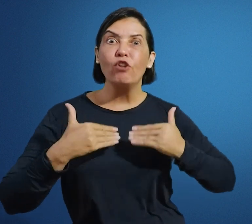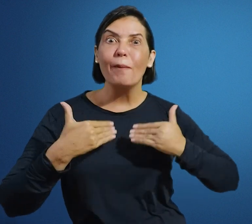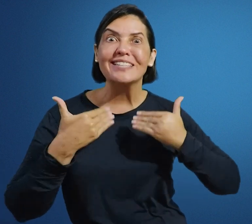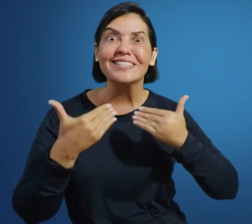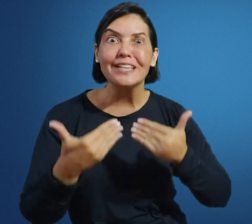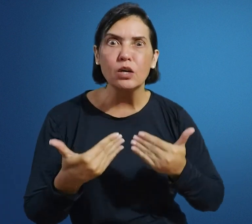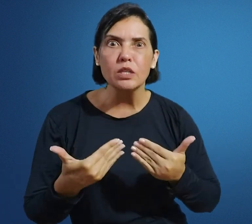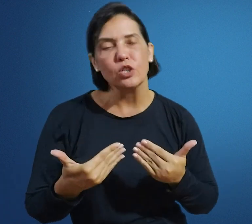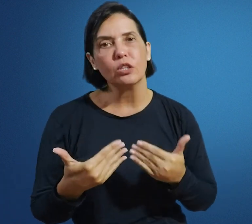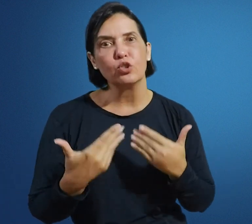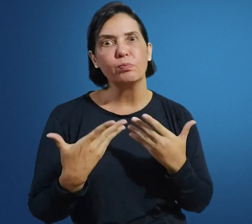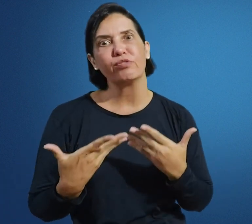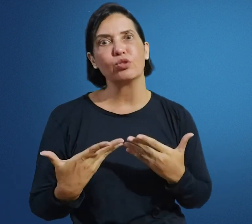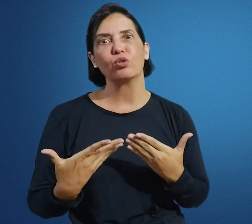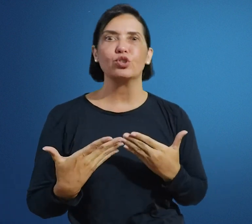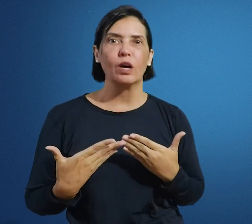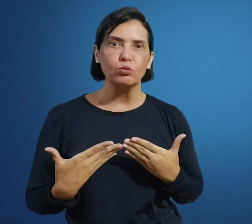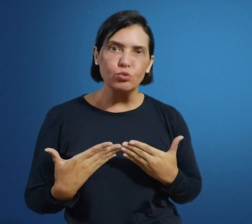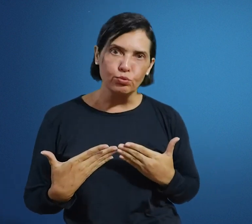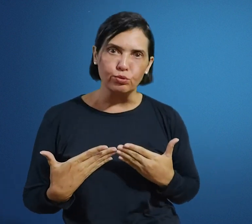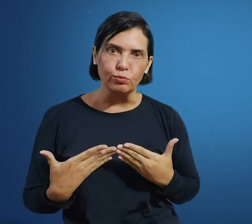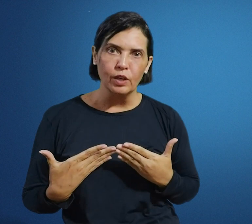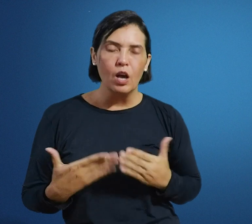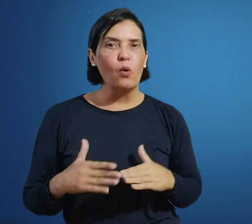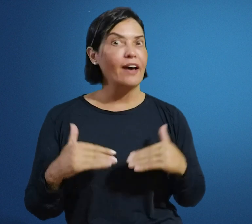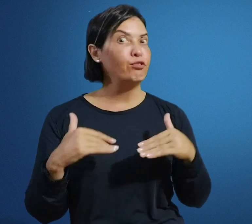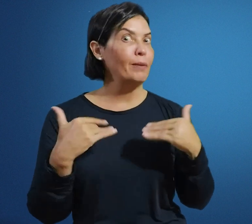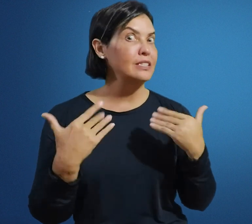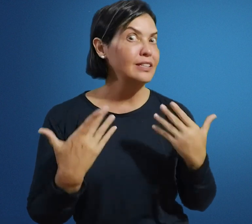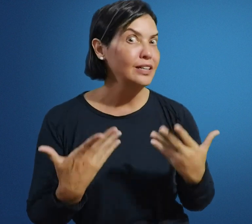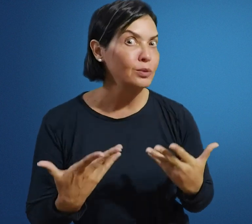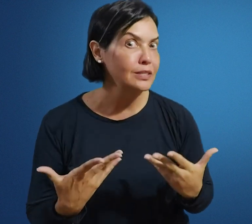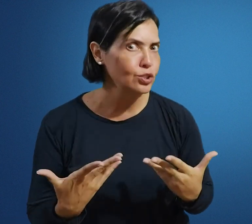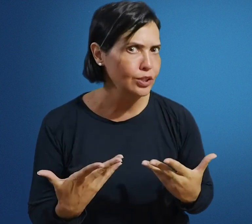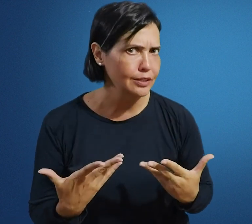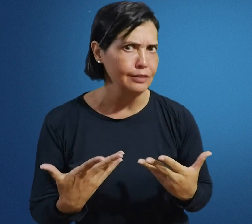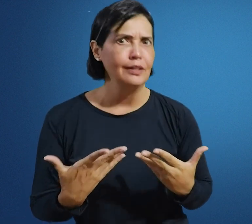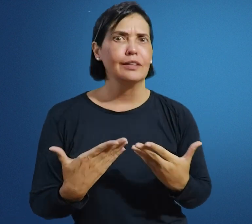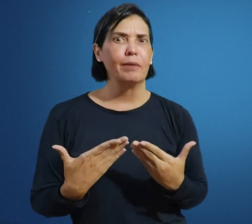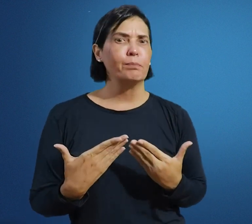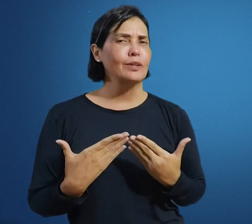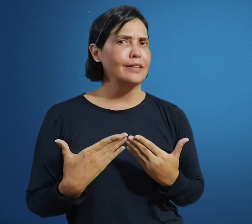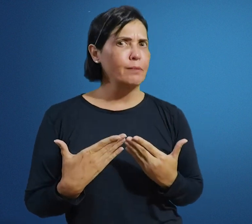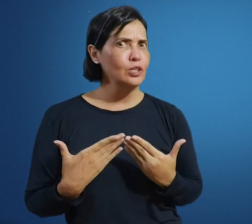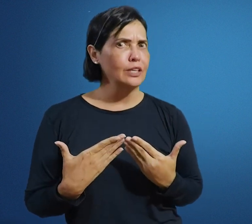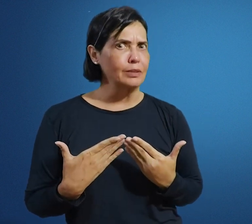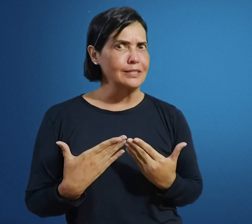formação exigida de um professor, de um aluno surdo? Qual é a formação exigida também para o intérprete Libras,